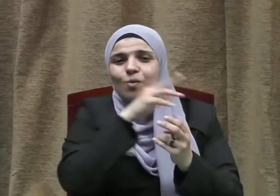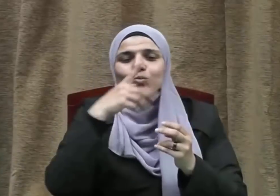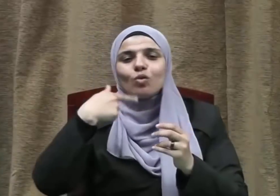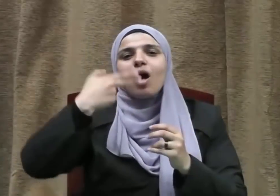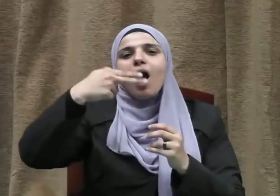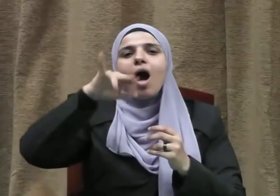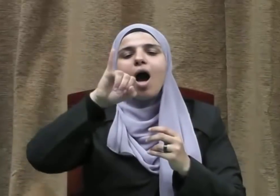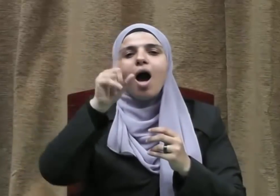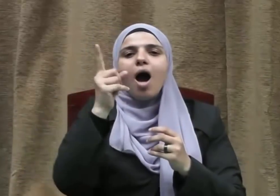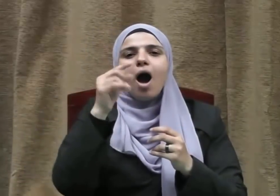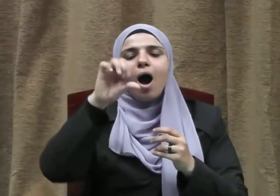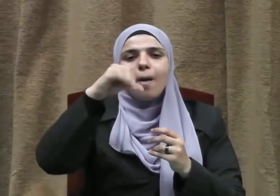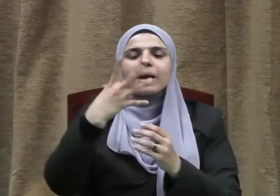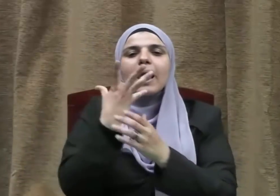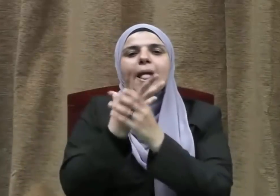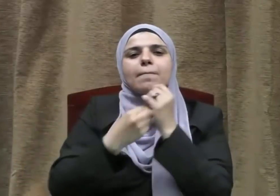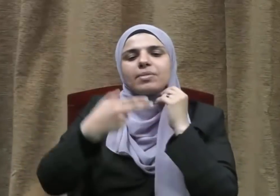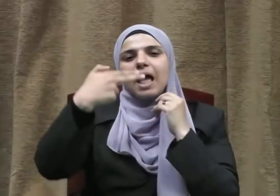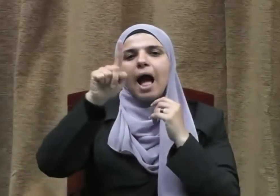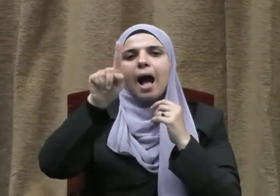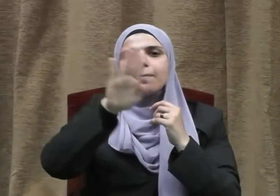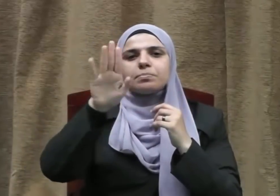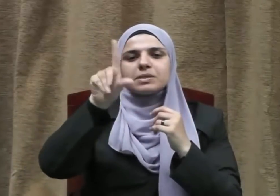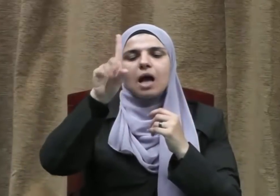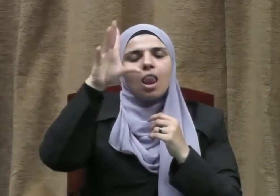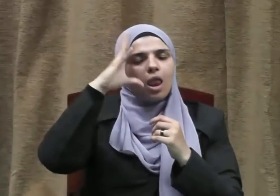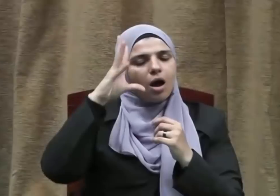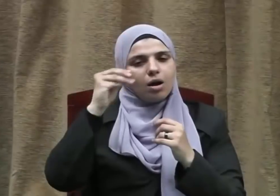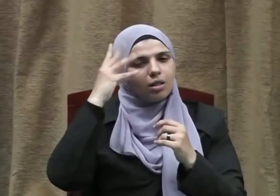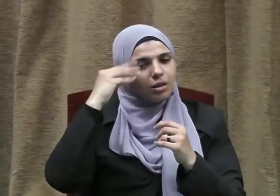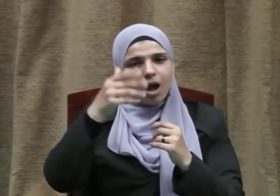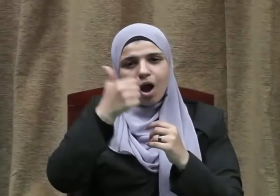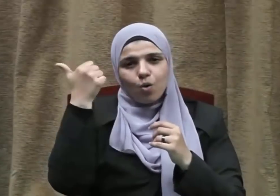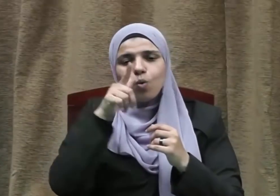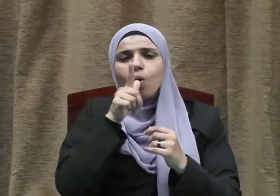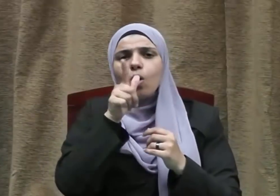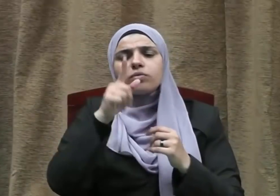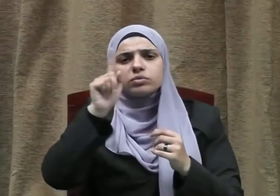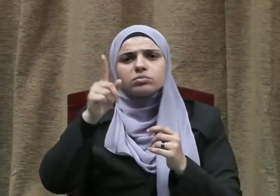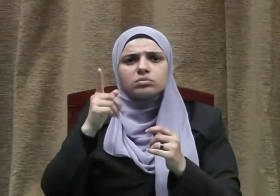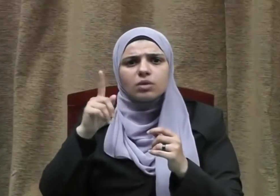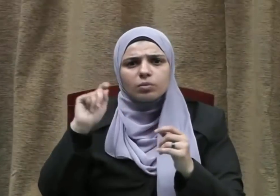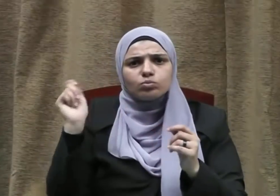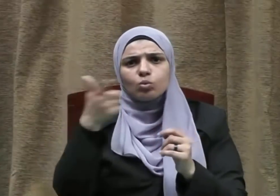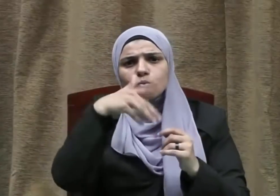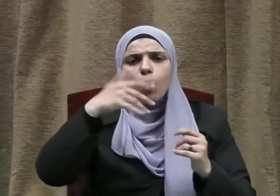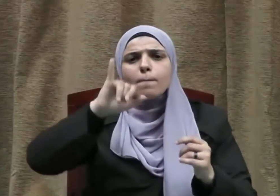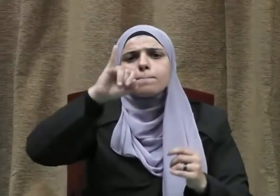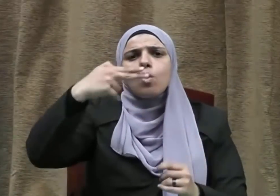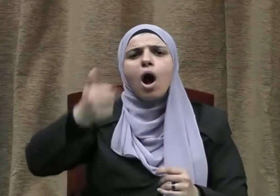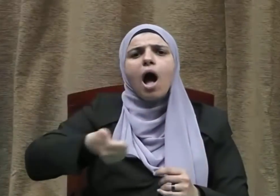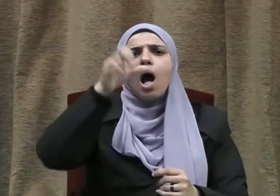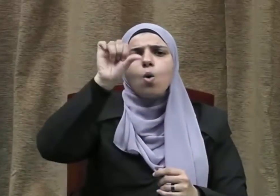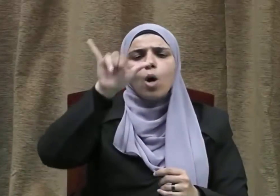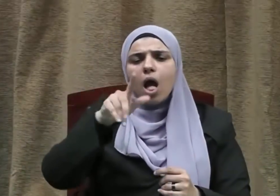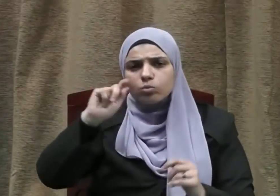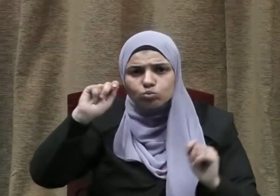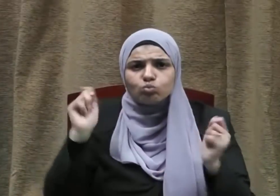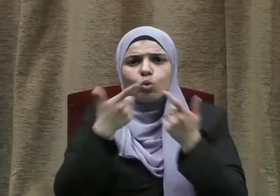فإذا عمرو ابن عبسة رضي الله عنه فأرسل إليه معاوية